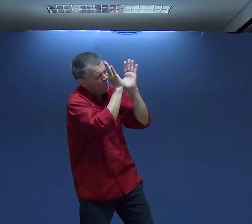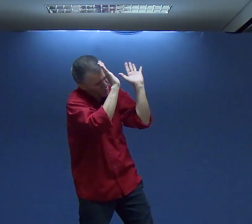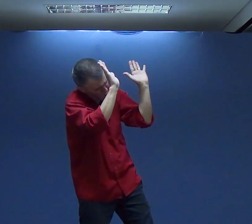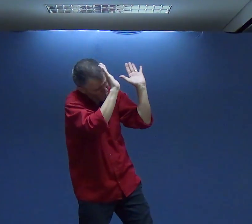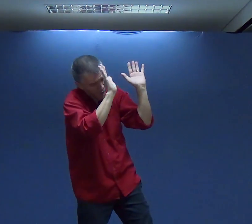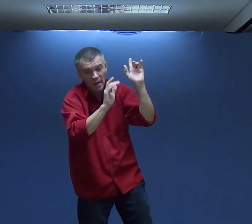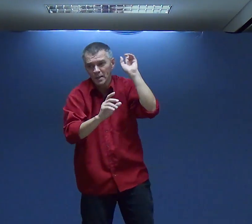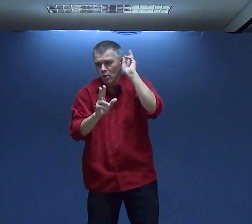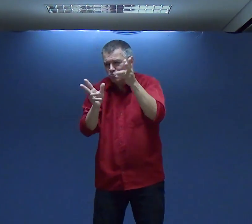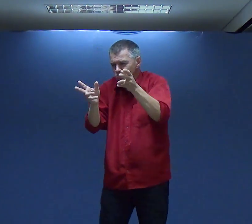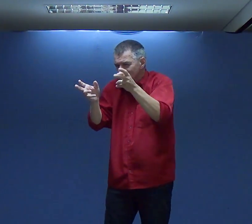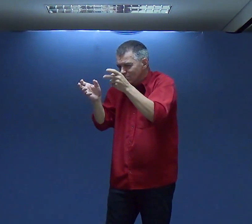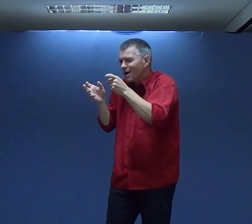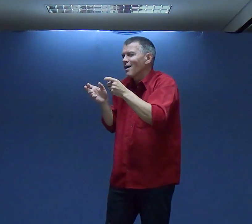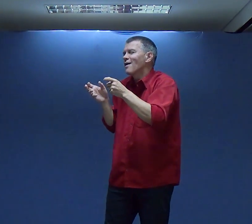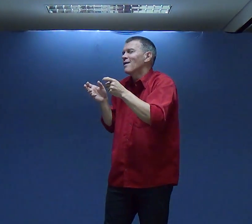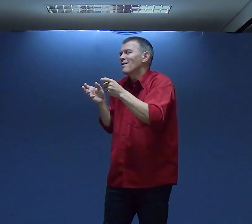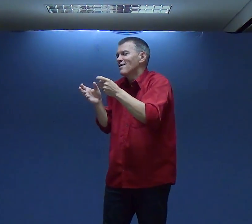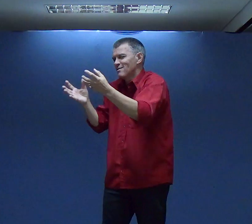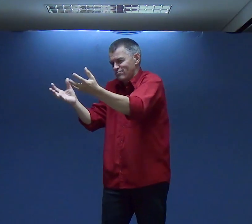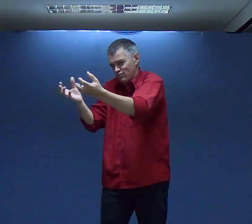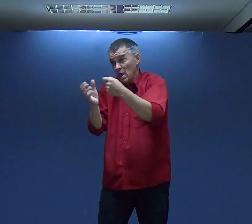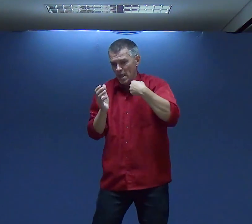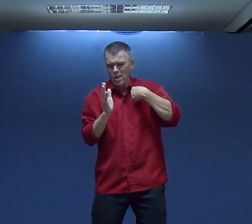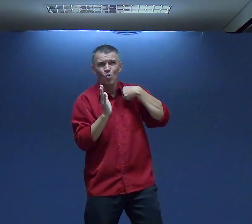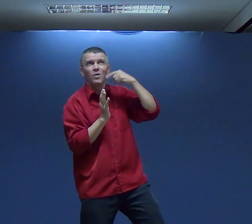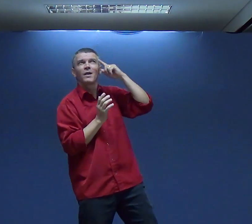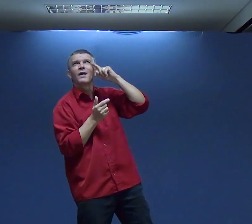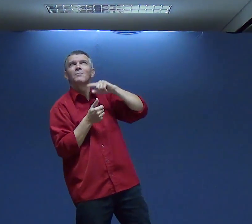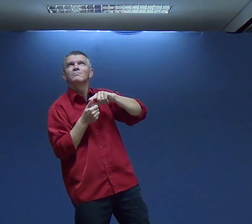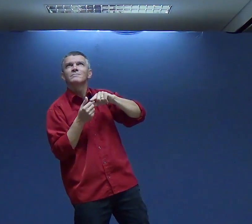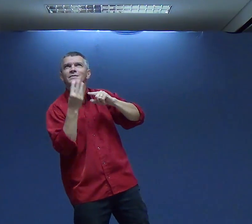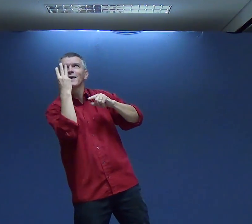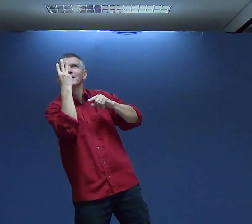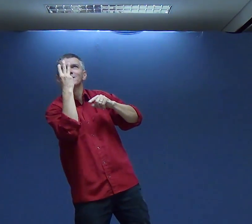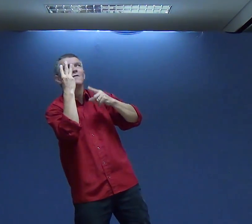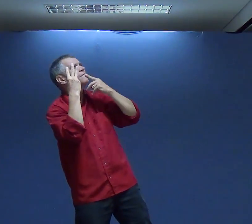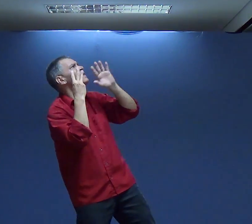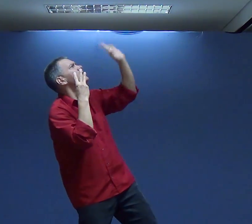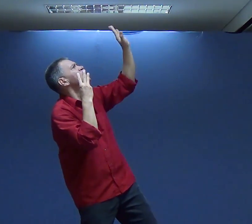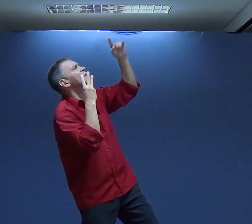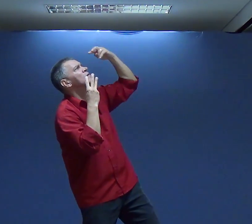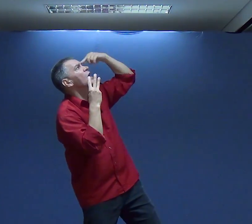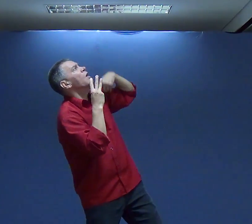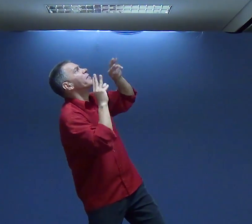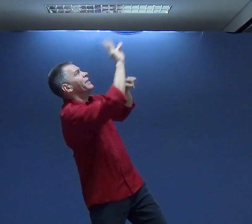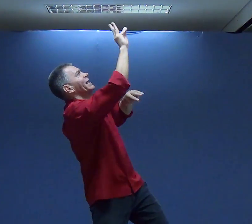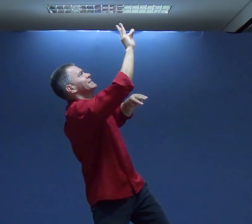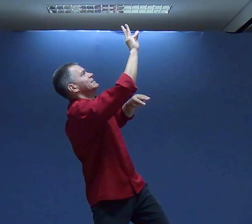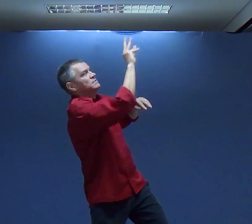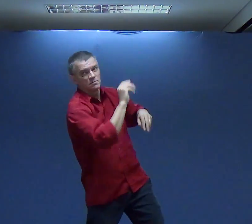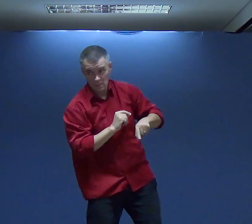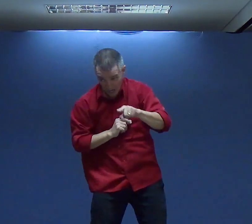Apagasse A partir Do Momento Em Que Você Libera Perdão Lembra De Pessoas Meu Deus Pera